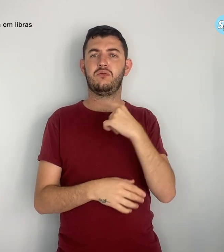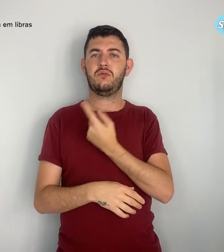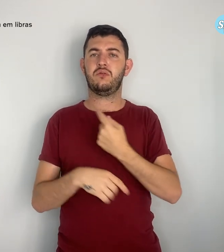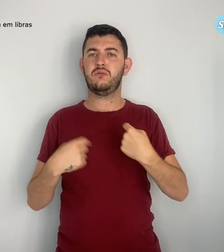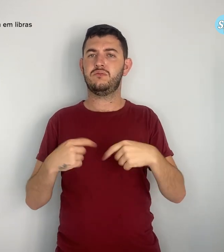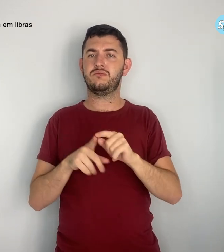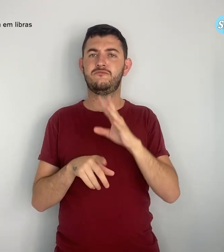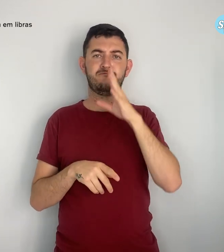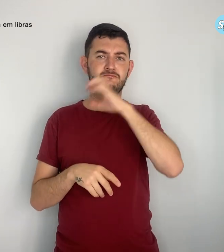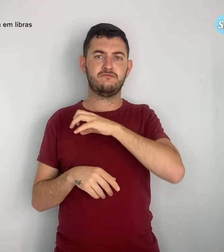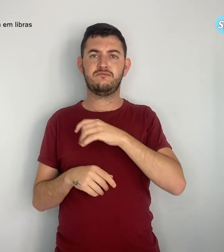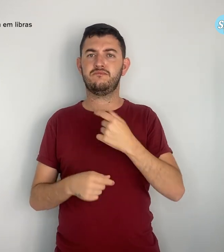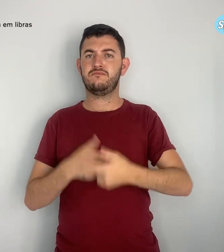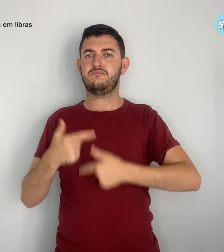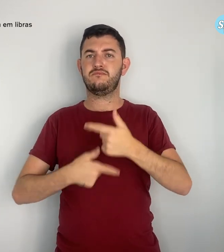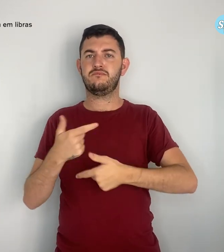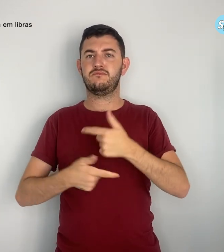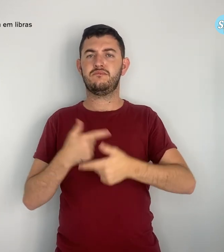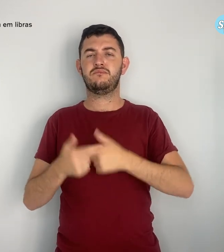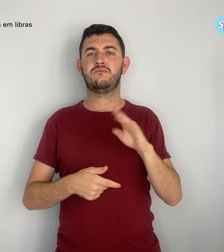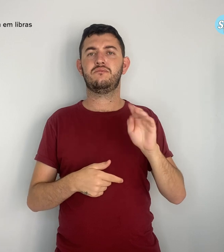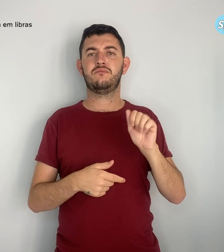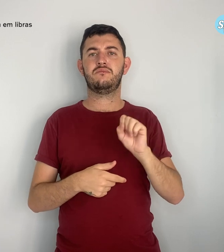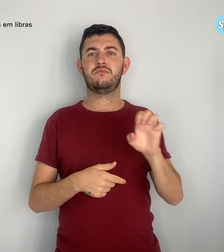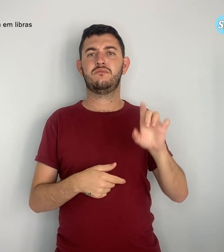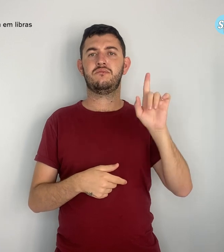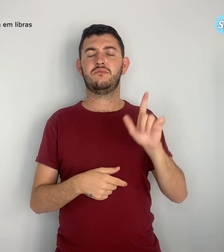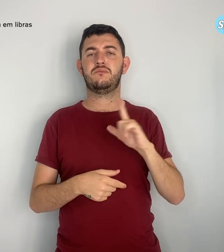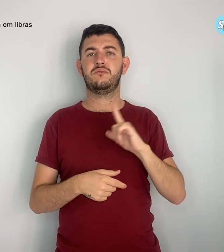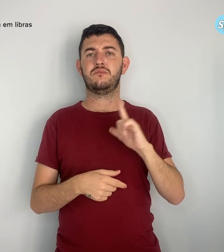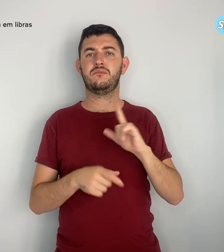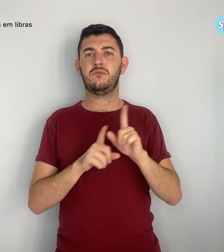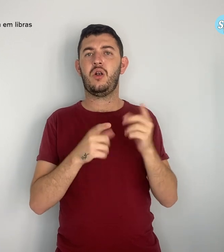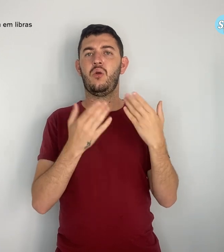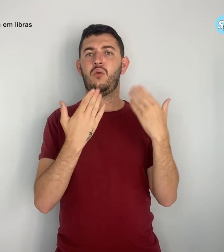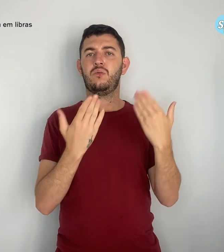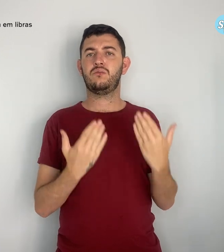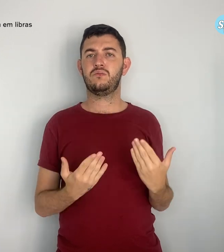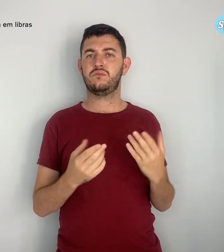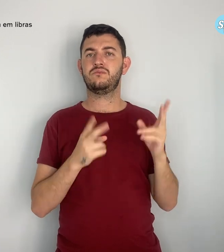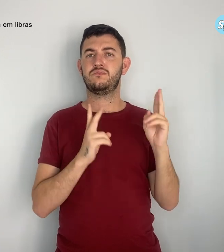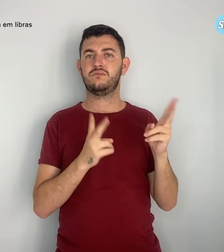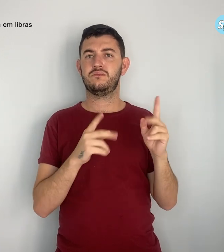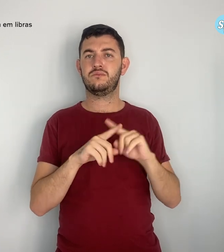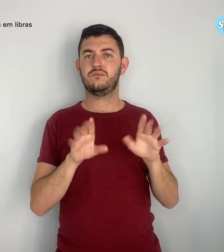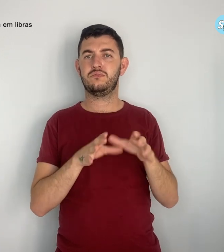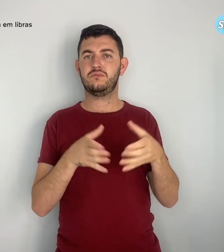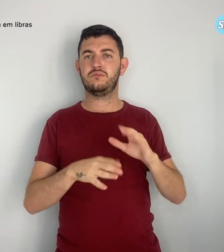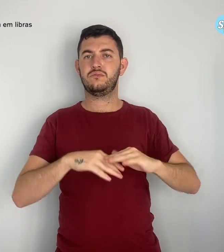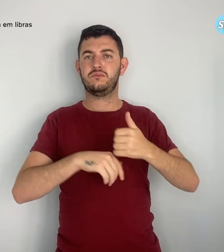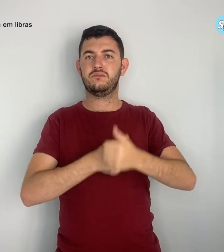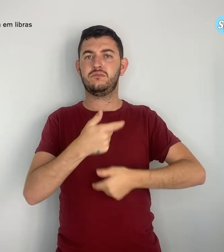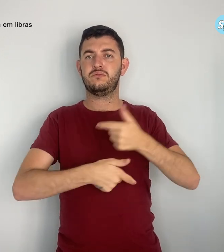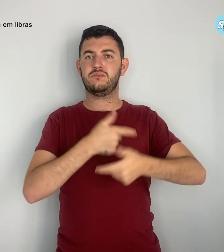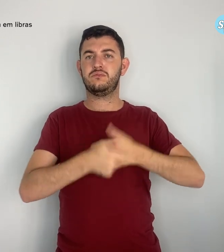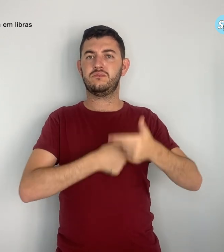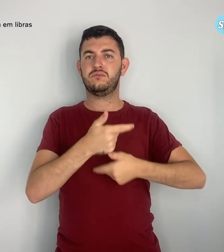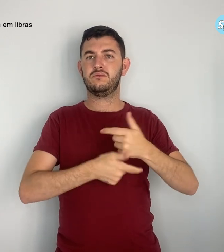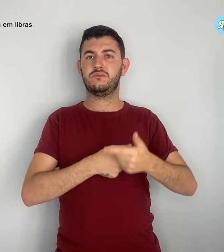no trabalho de base com diálogo sempre. Os trabalhadores e as trabalhadoras querem ser